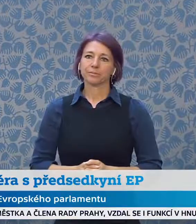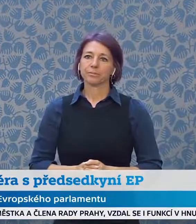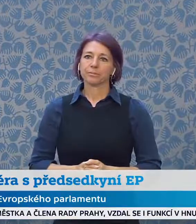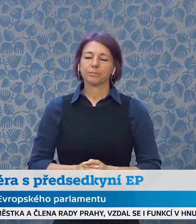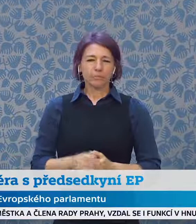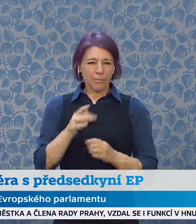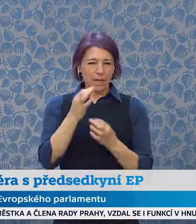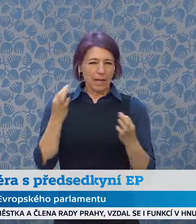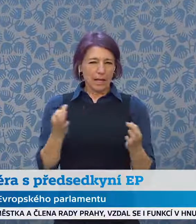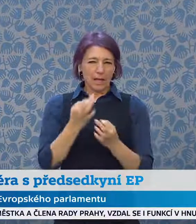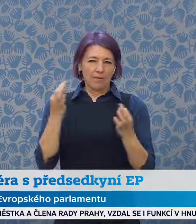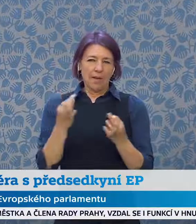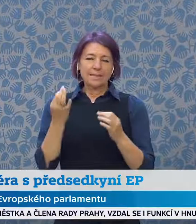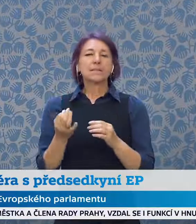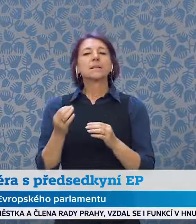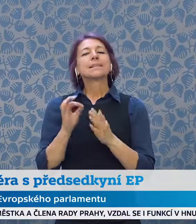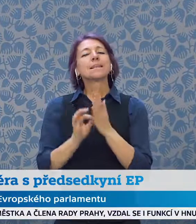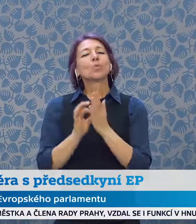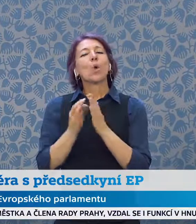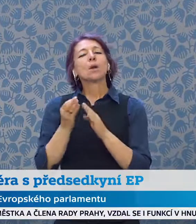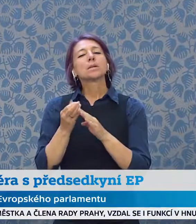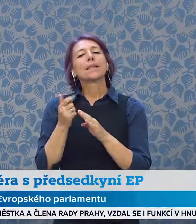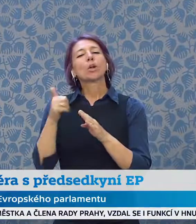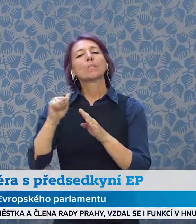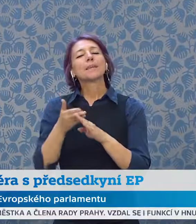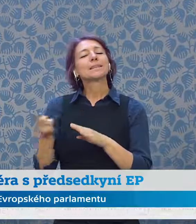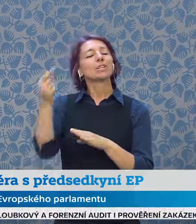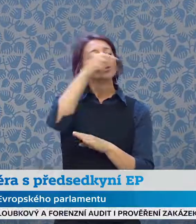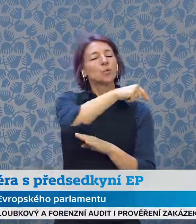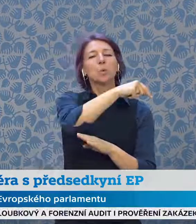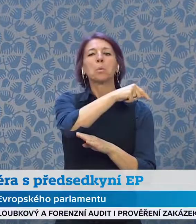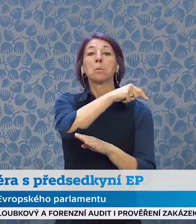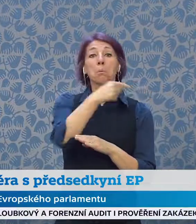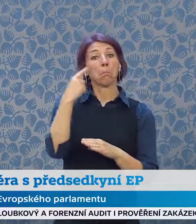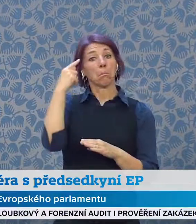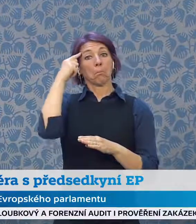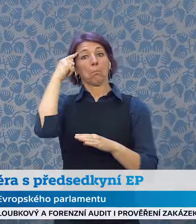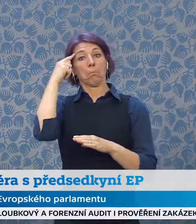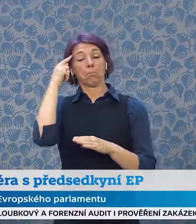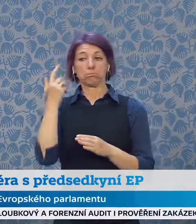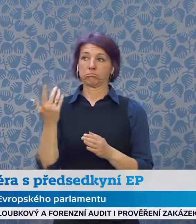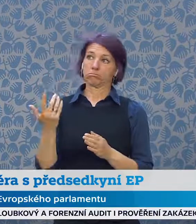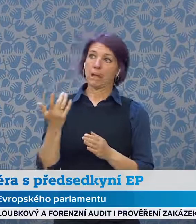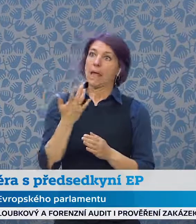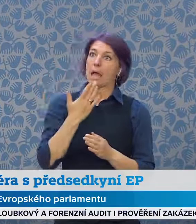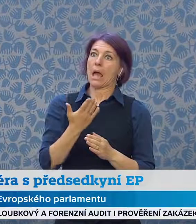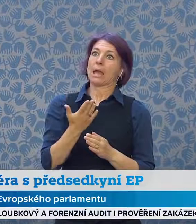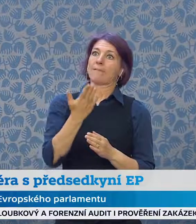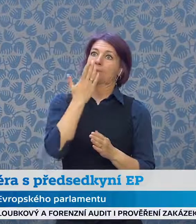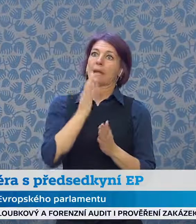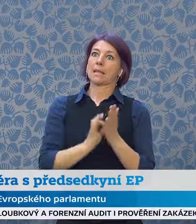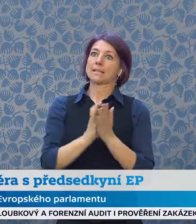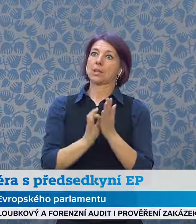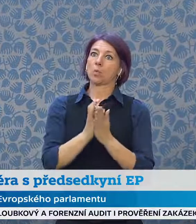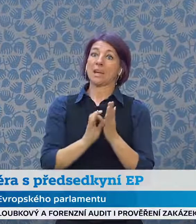kdybych se vrátila pár měsíců zpět, kdo by si byl, kdy pomyslel, že budeme